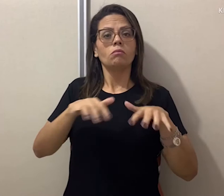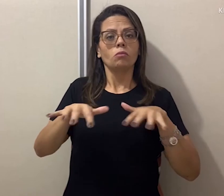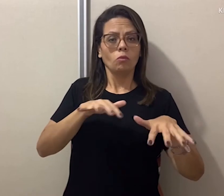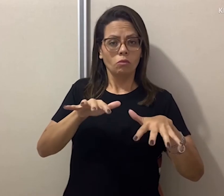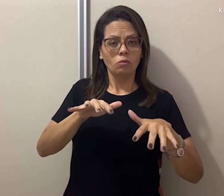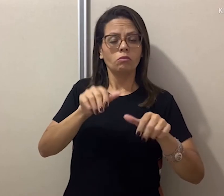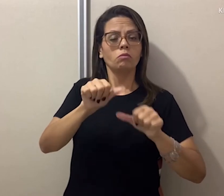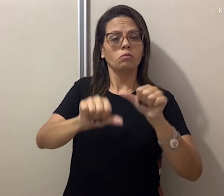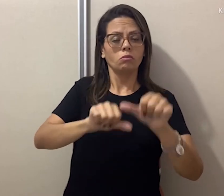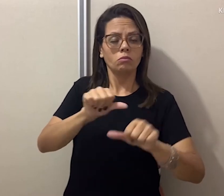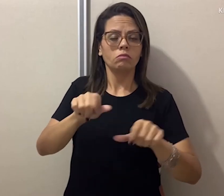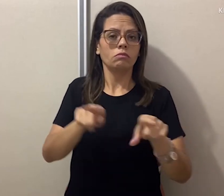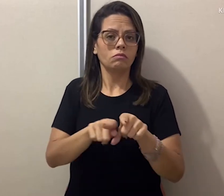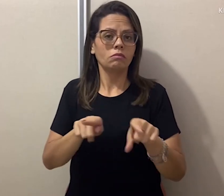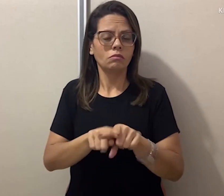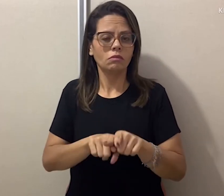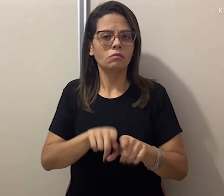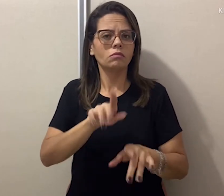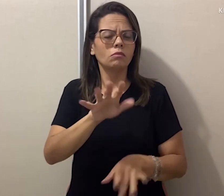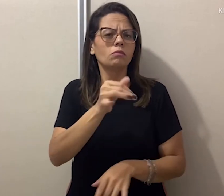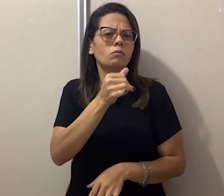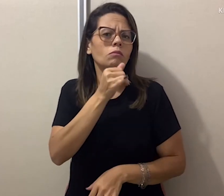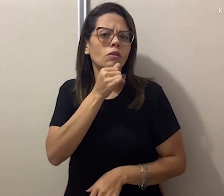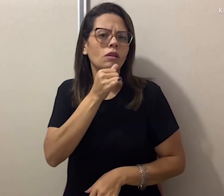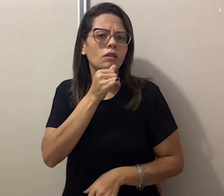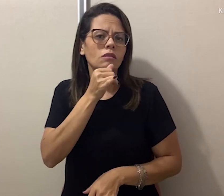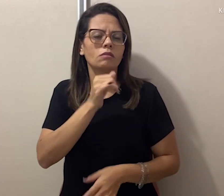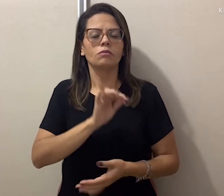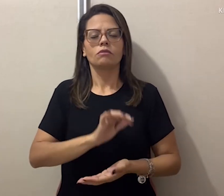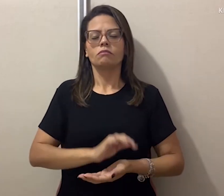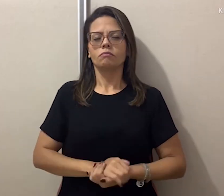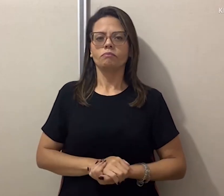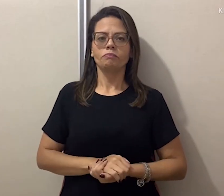no movimento, isso pode ser mudado. Por exemplo,